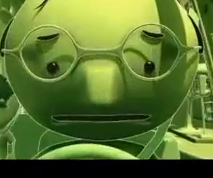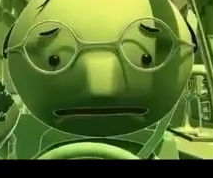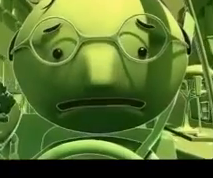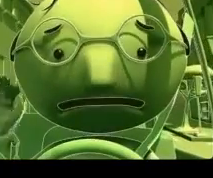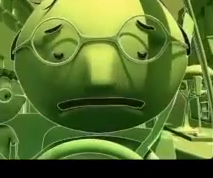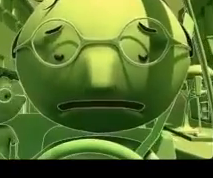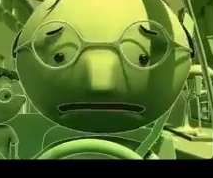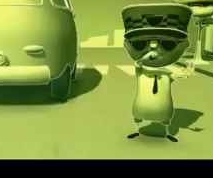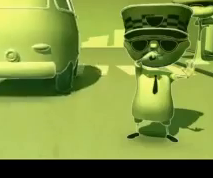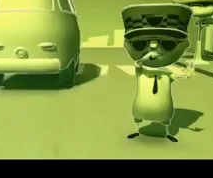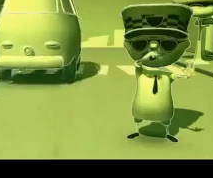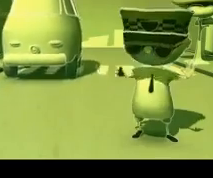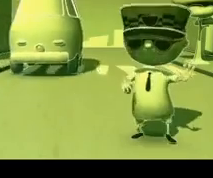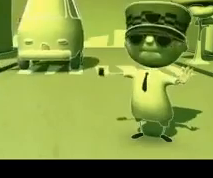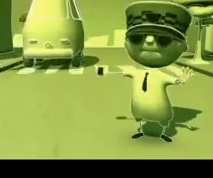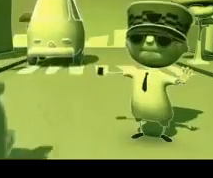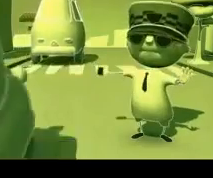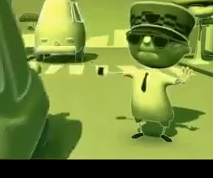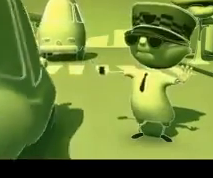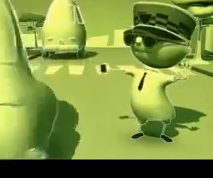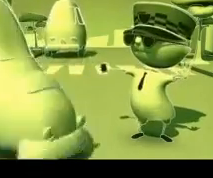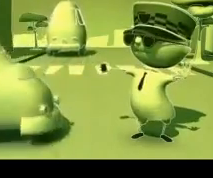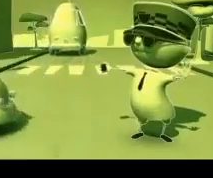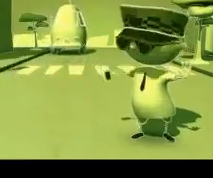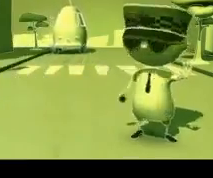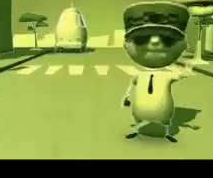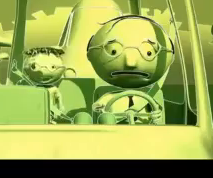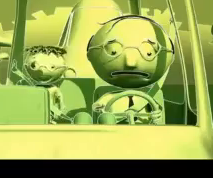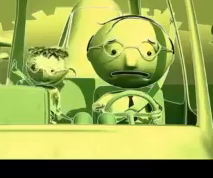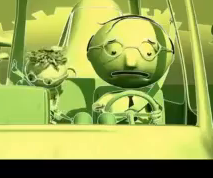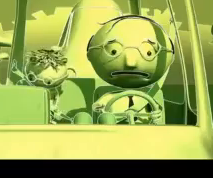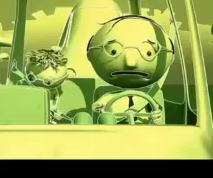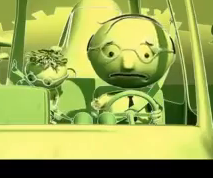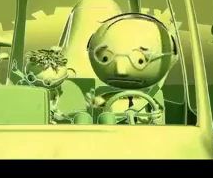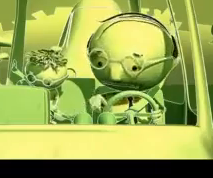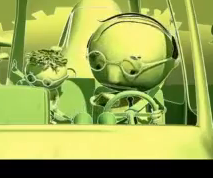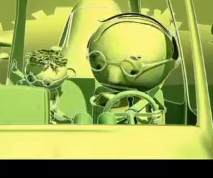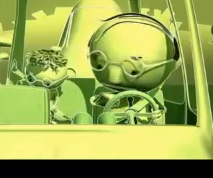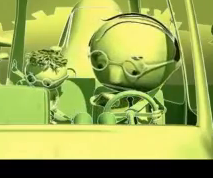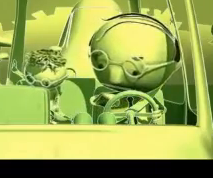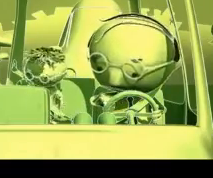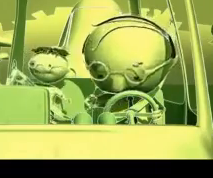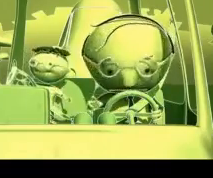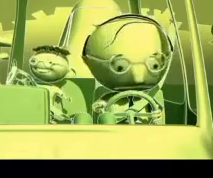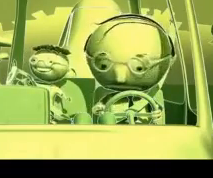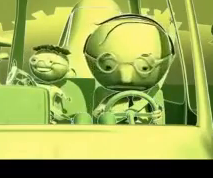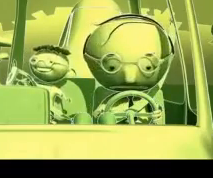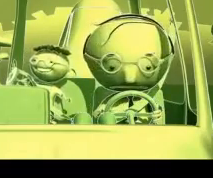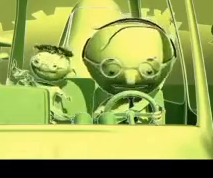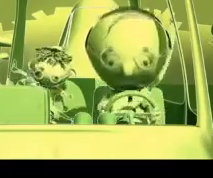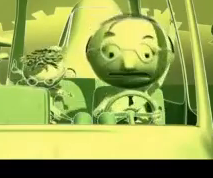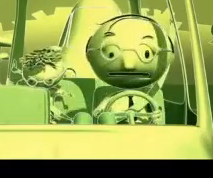día un agente de tráfico desviaba los coches a la izquierda. El padre de Víctor tenía prisa y no quería desviarse de su camino.